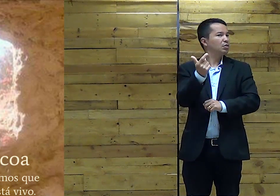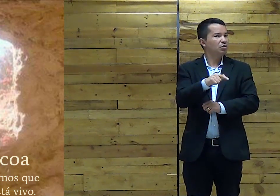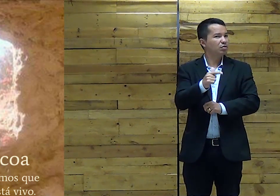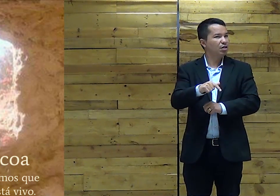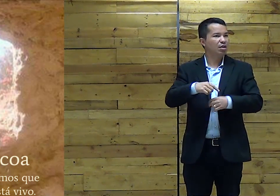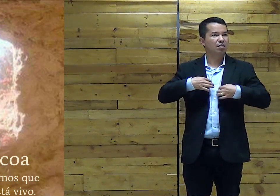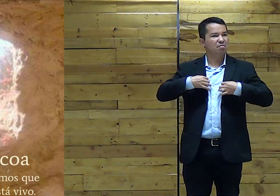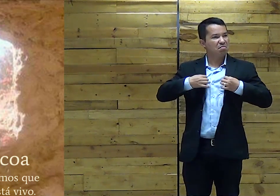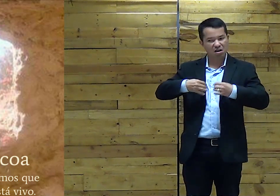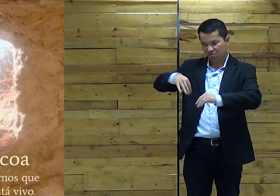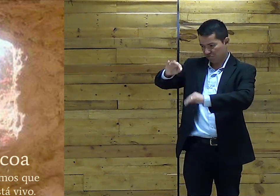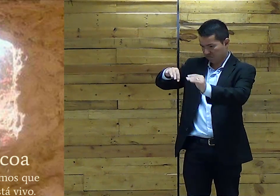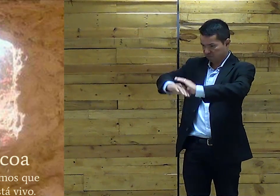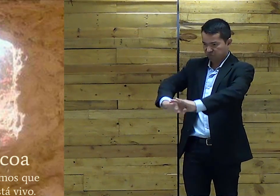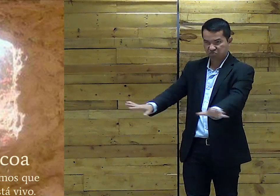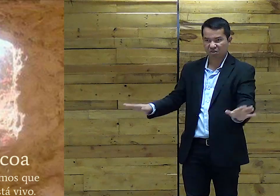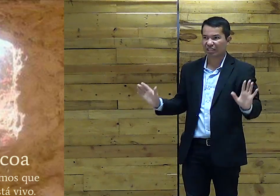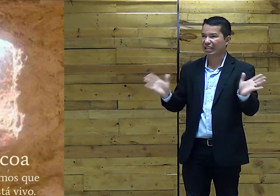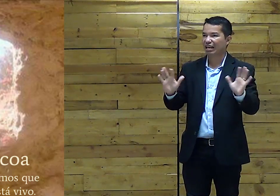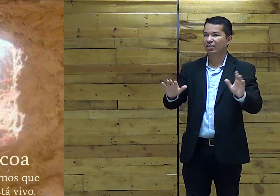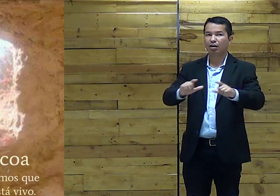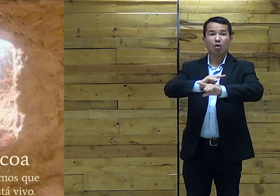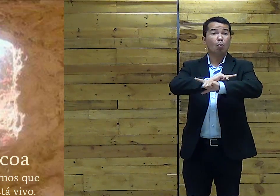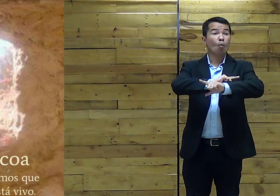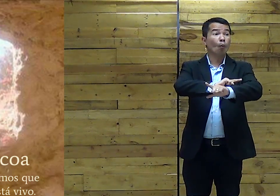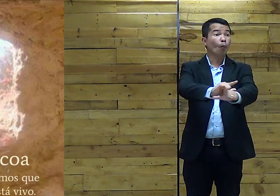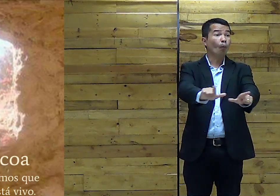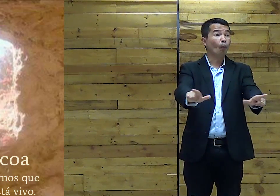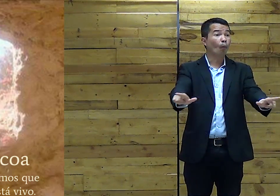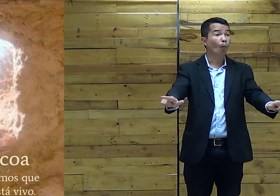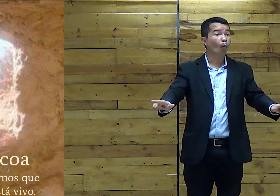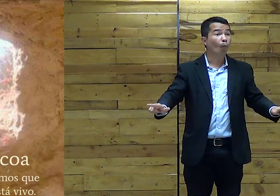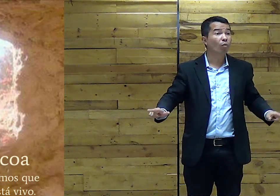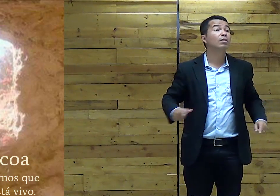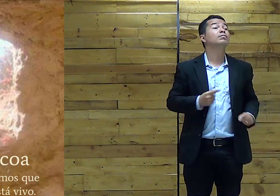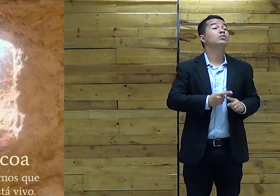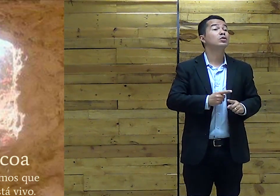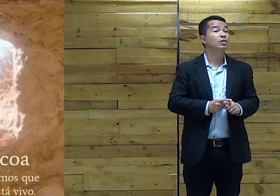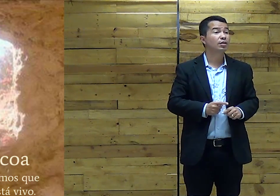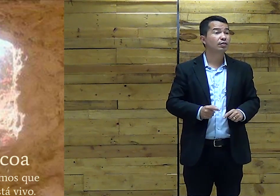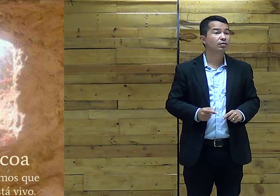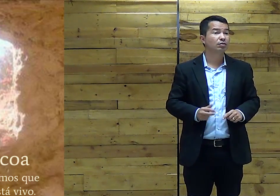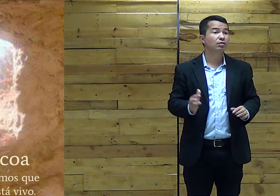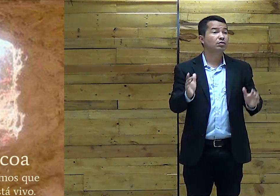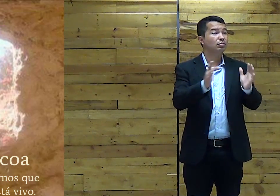Não tinha O esqueleto Nada Estava limpo Por quê?